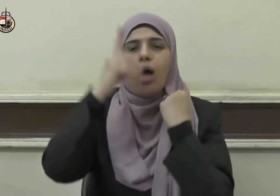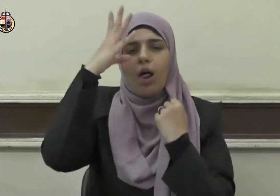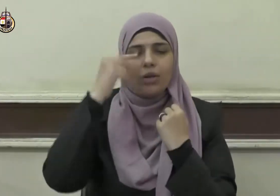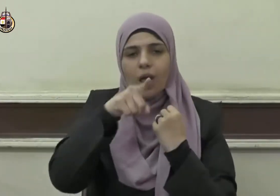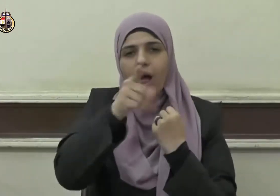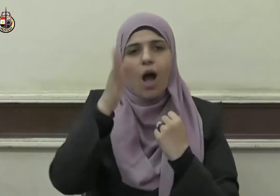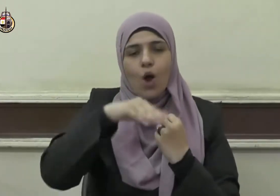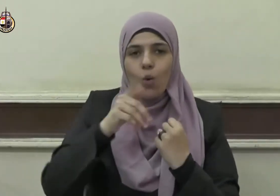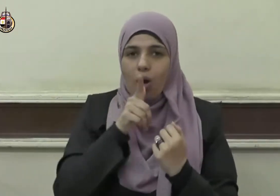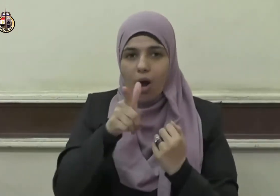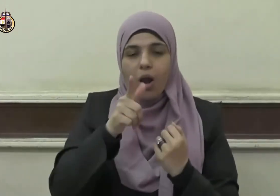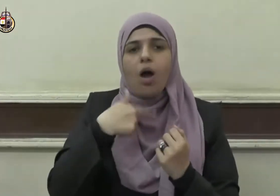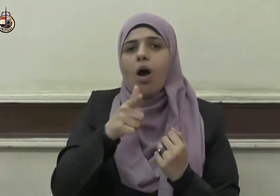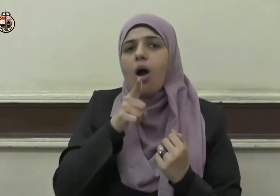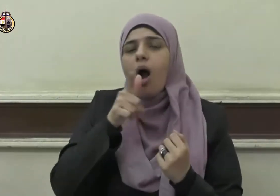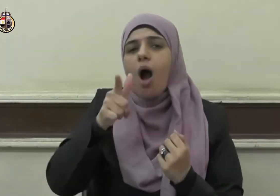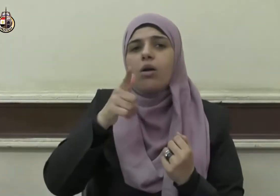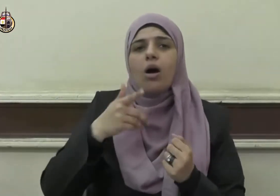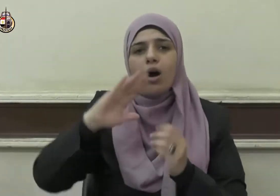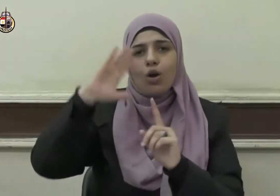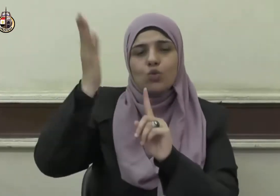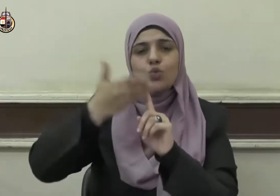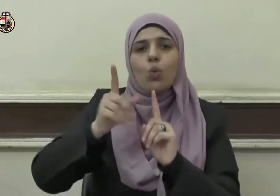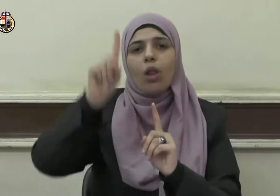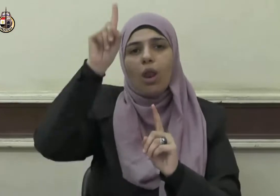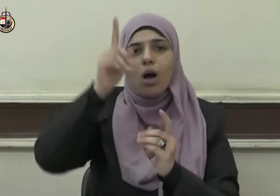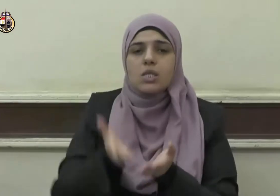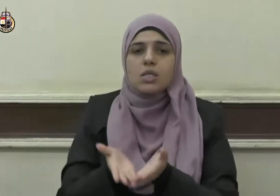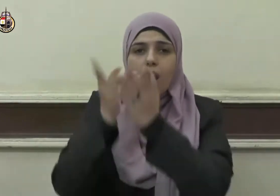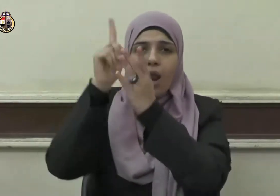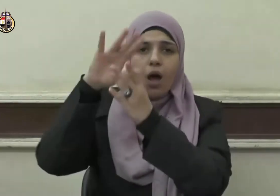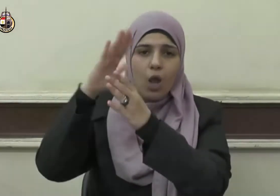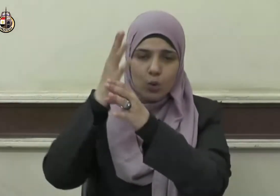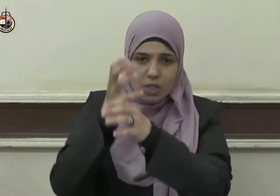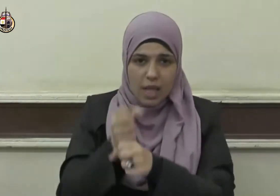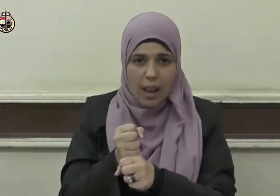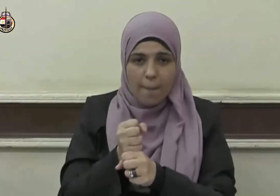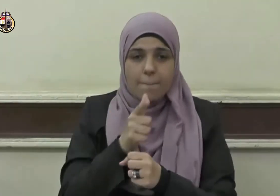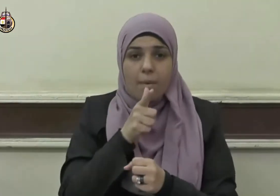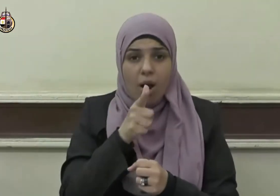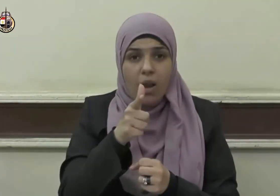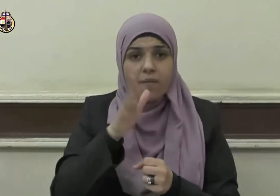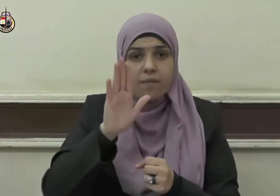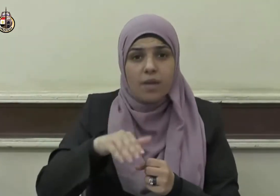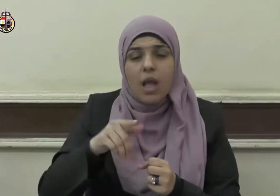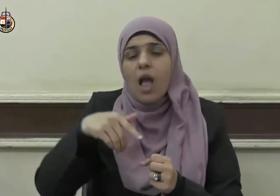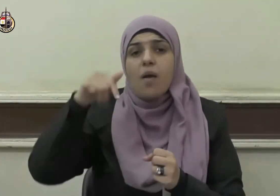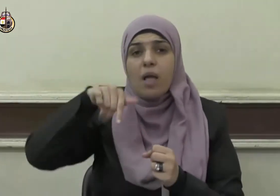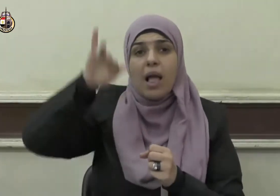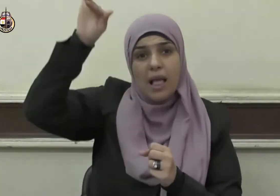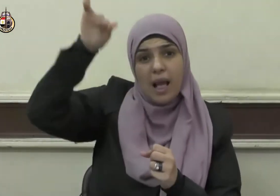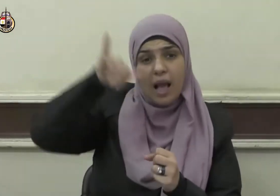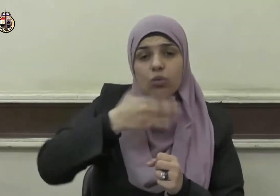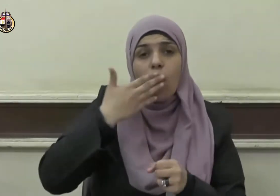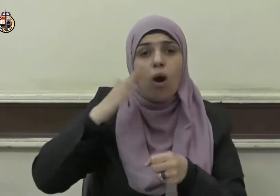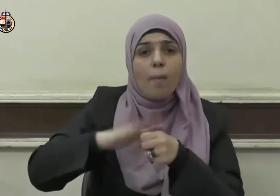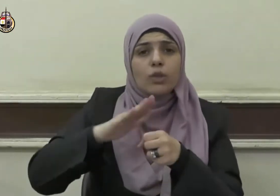قال رسول الله صلى الله عليه وسلم أتاكم رمضان شهر